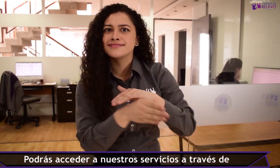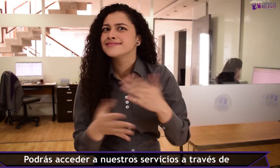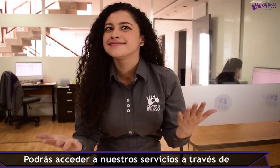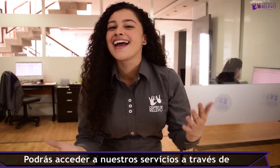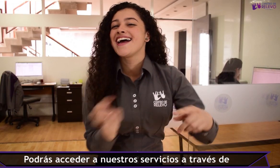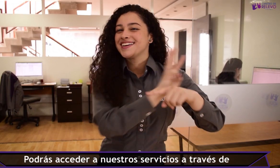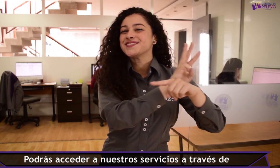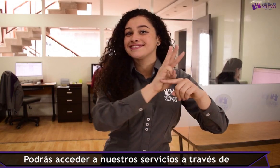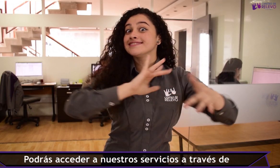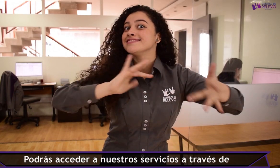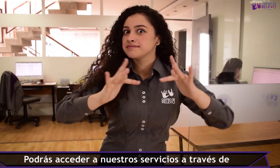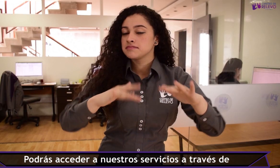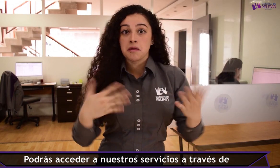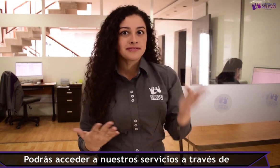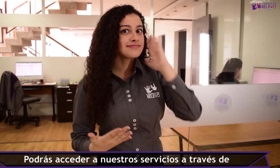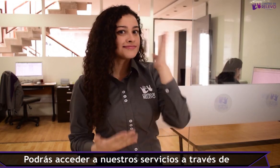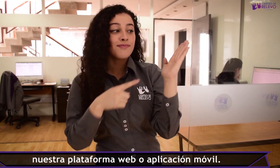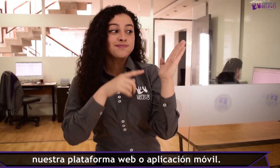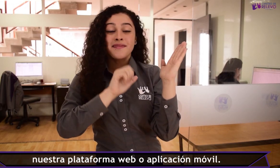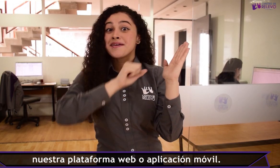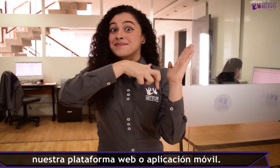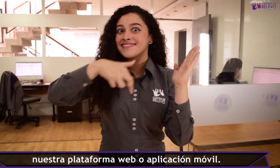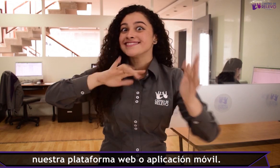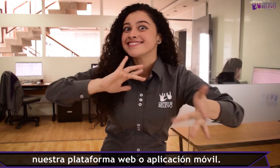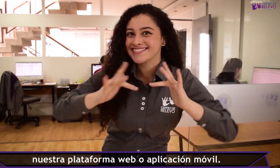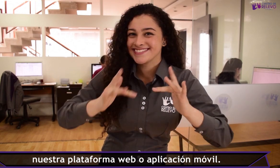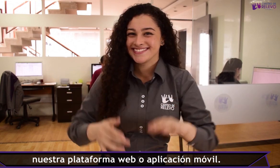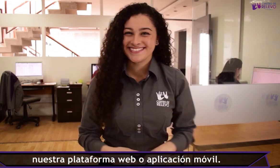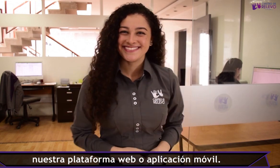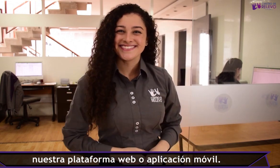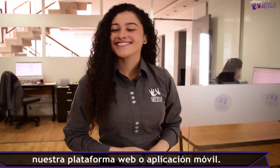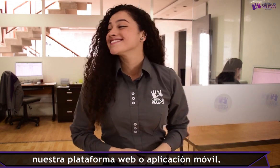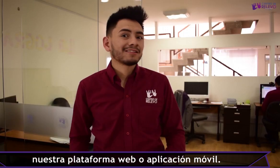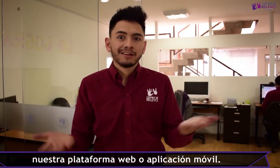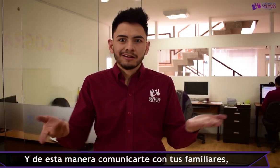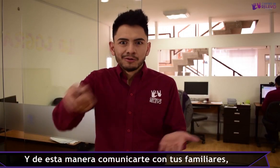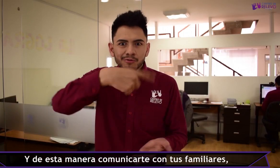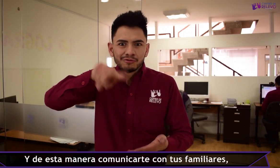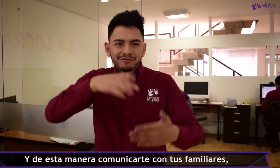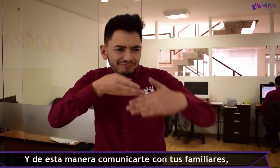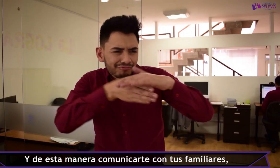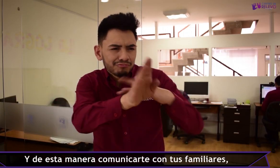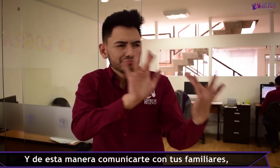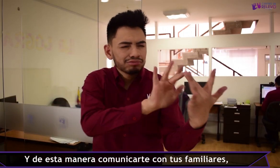Podrás acceder a nuestros servicios a través de nuestra plataforma web o aplicación móvil. Y de esta manera comunicarte con tus